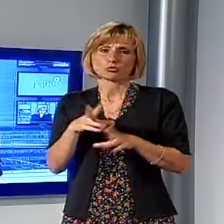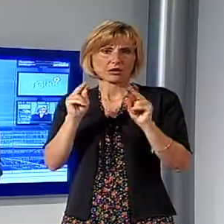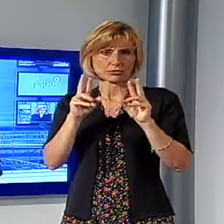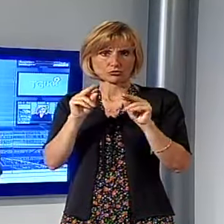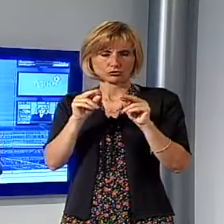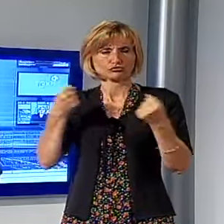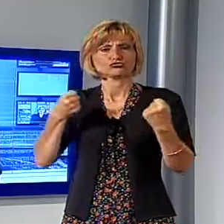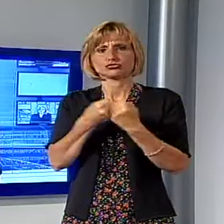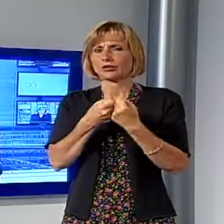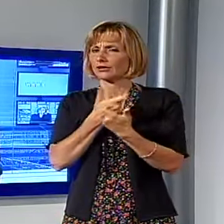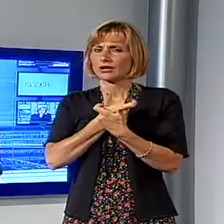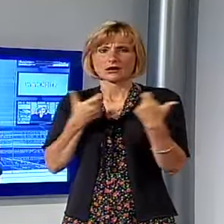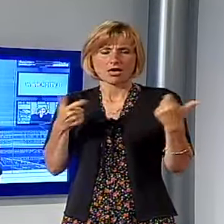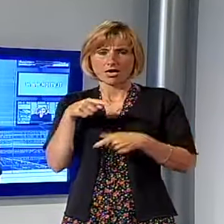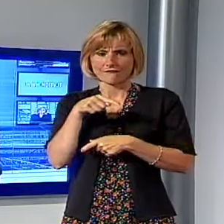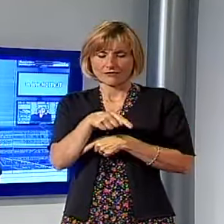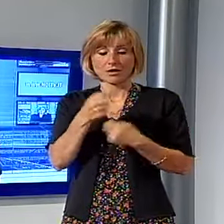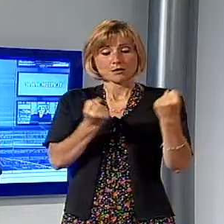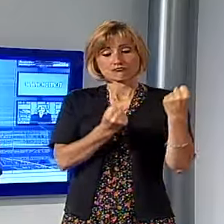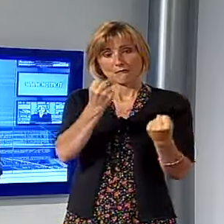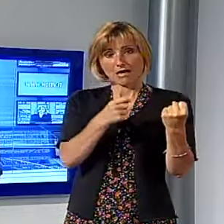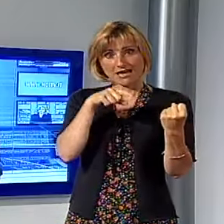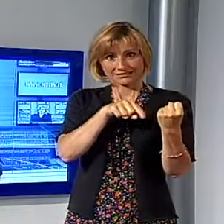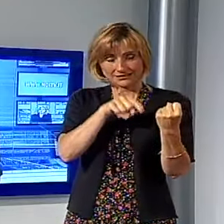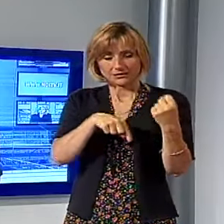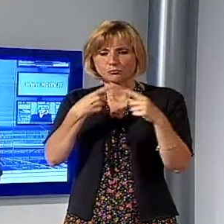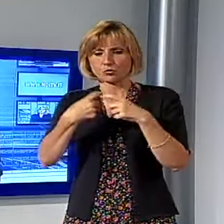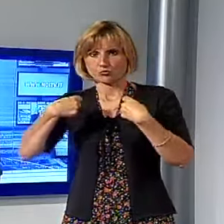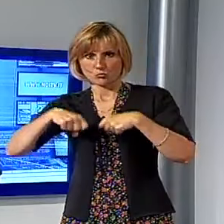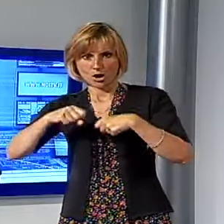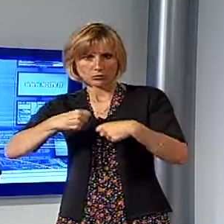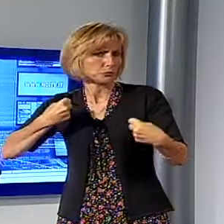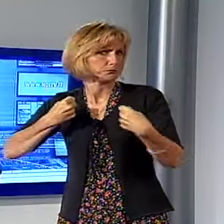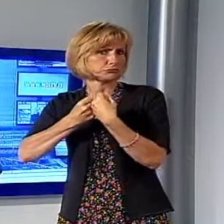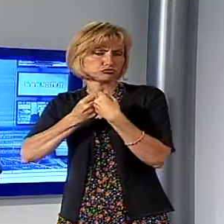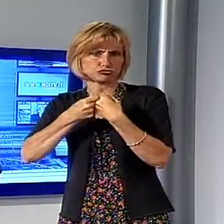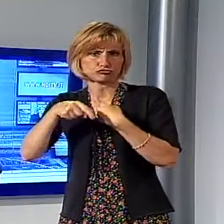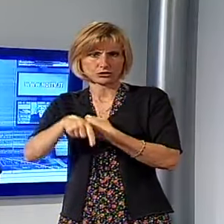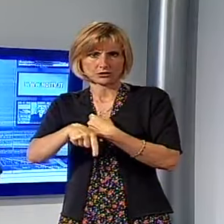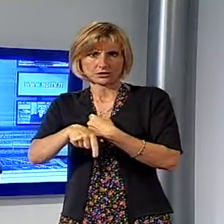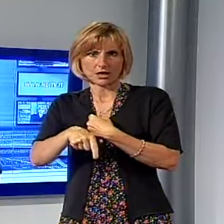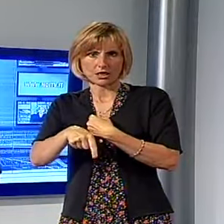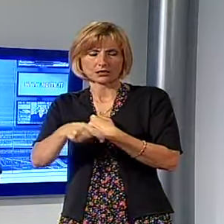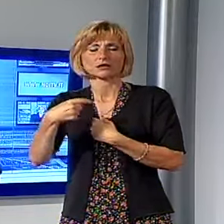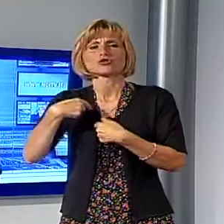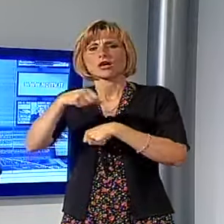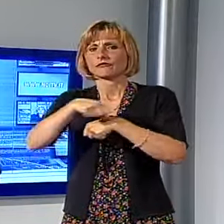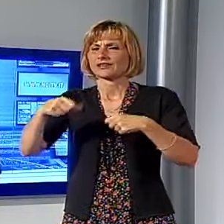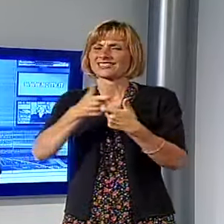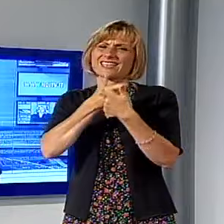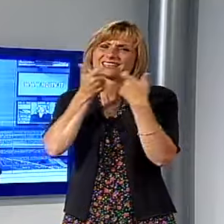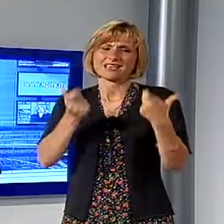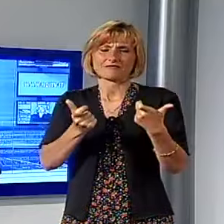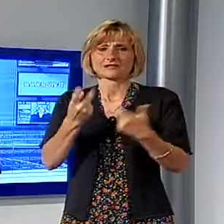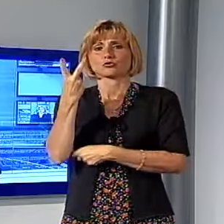scontro tra un'auto e una moto ha causato ferite gravissime. Ci sono